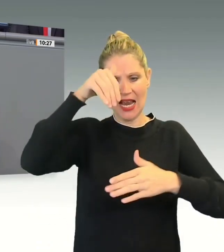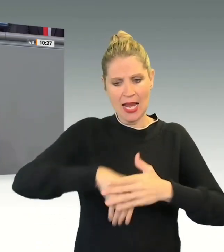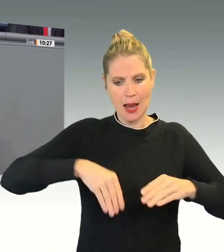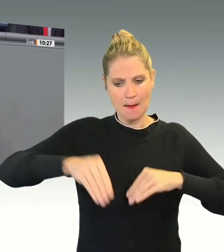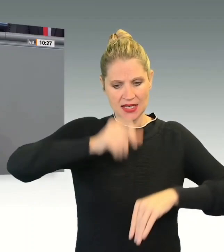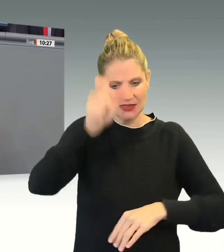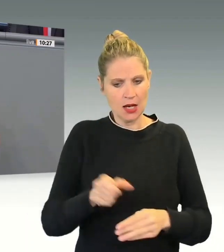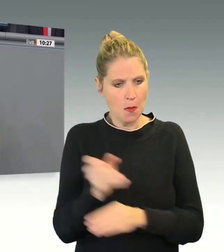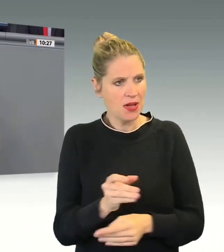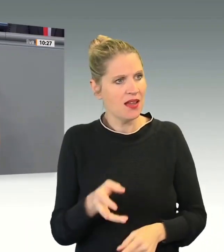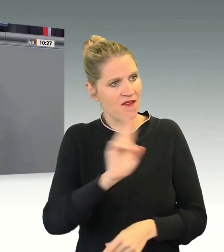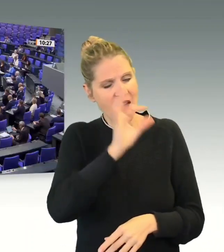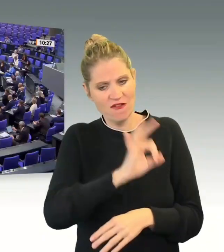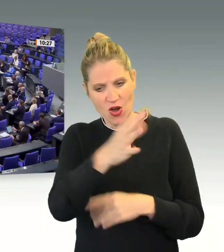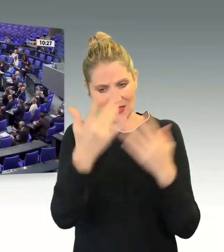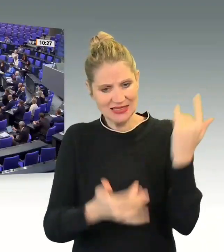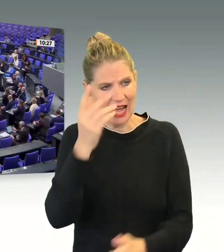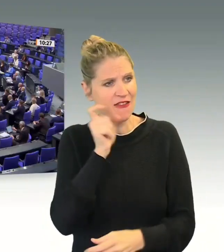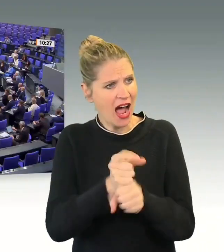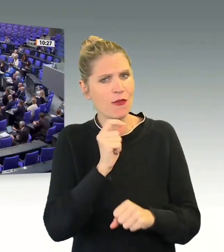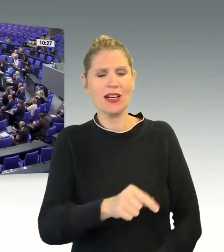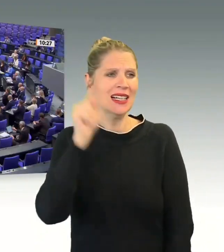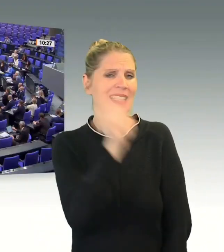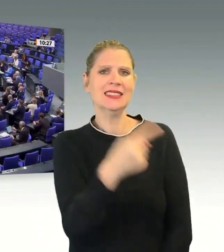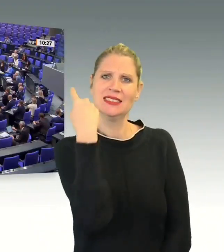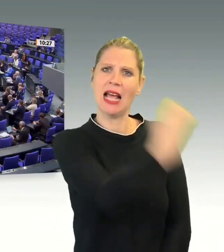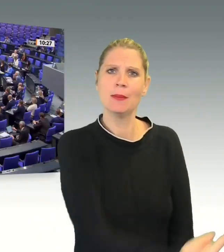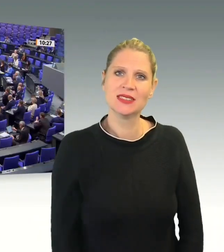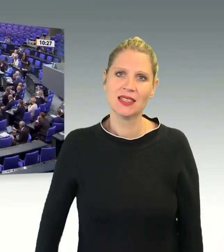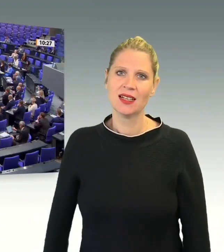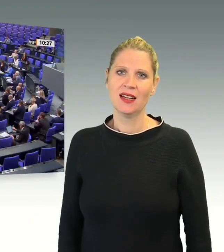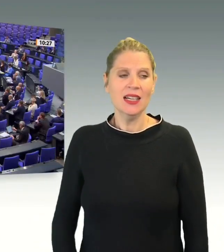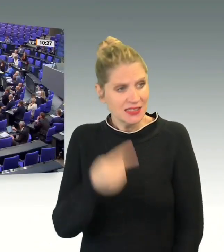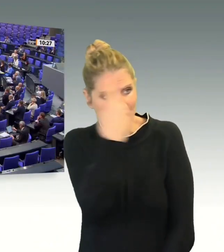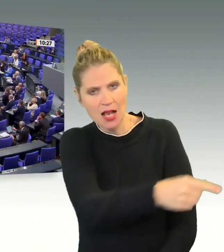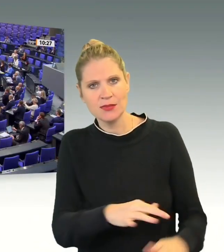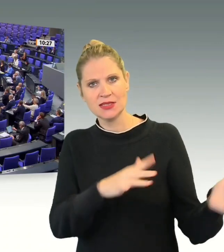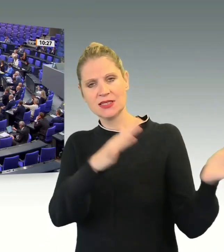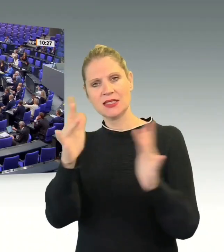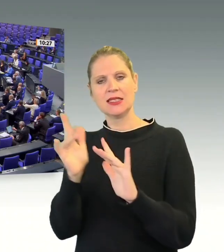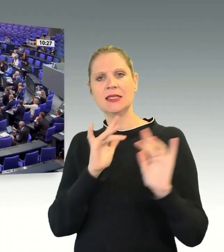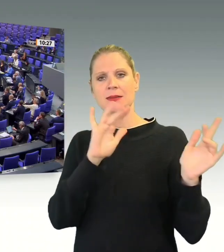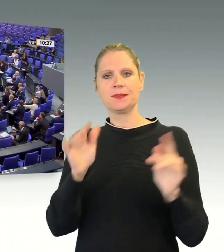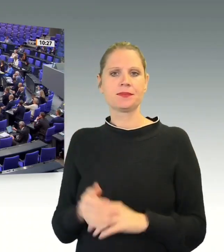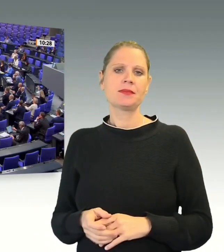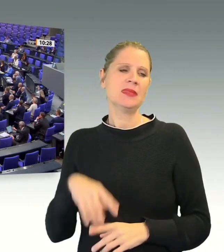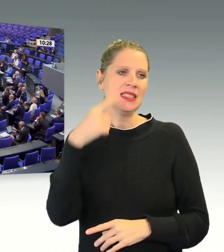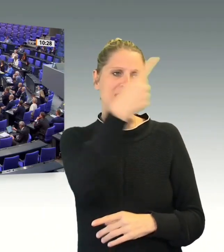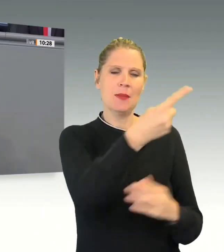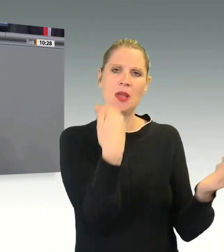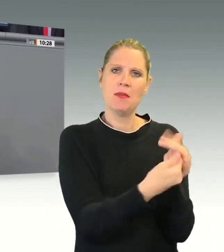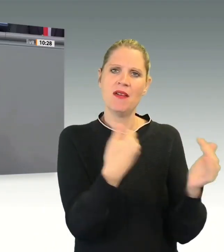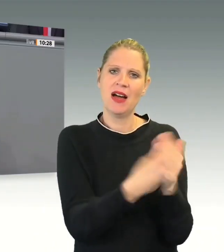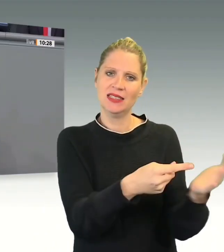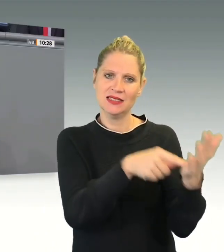Zahlen? C, dafür verantwortlich. Sie selbst, niemand sonst. Sie haben selbst den Beweis getroffen,